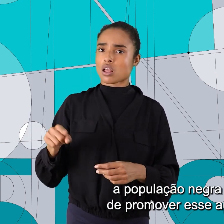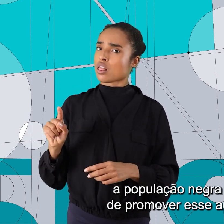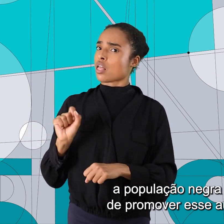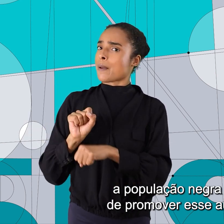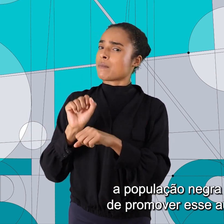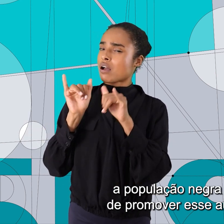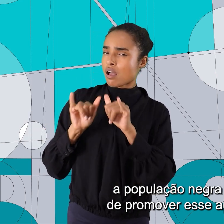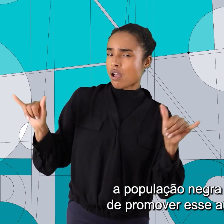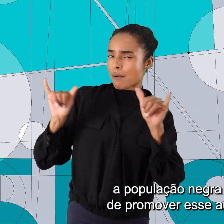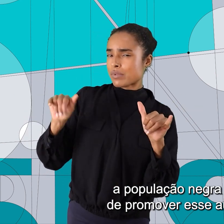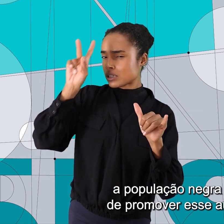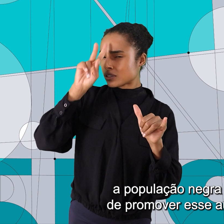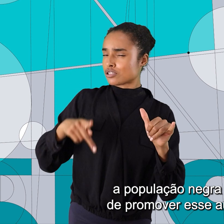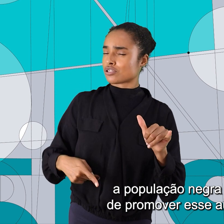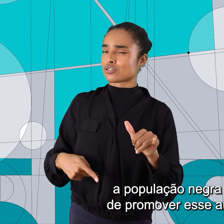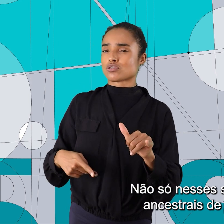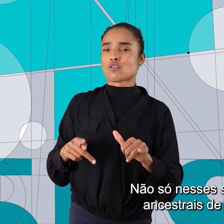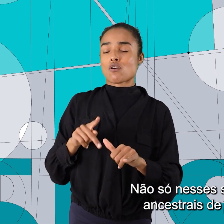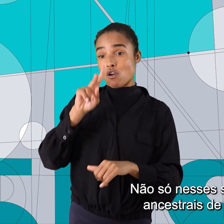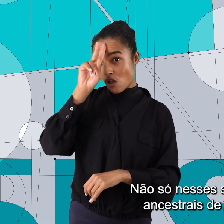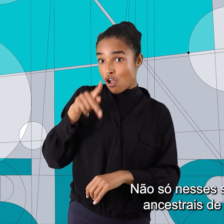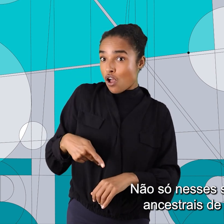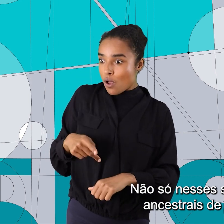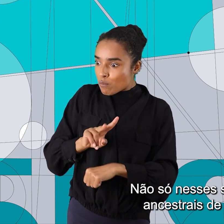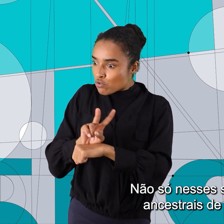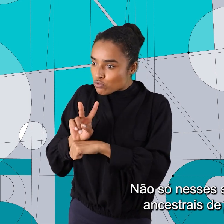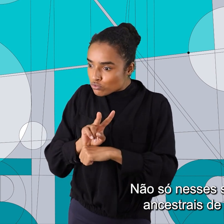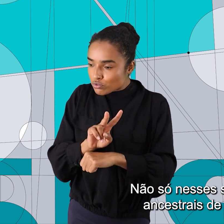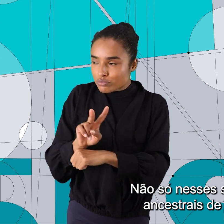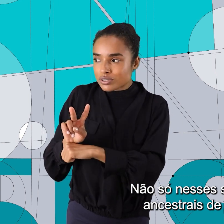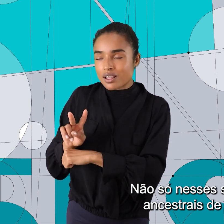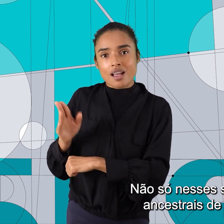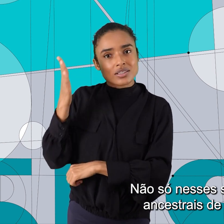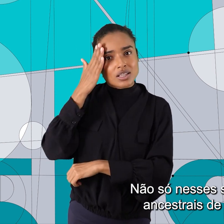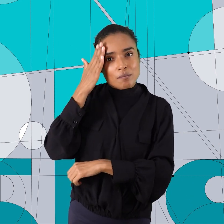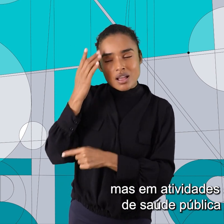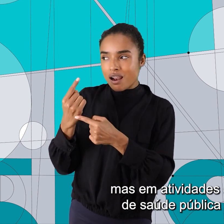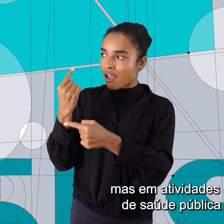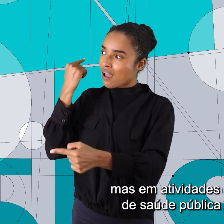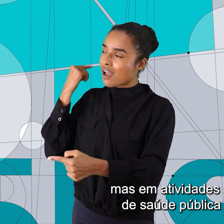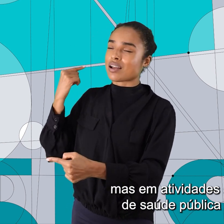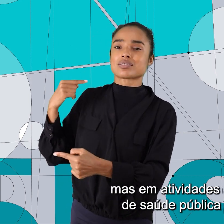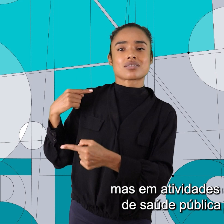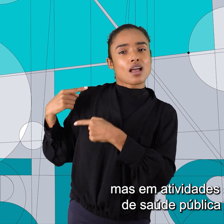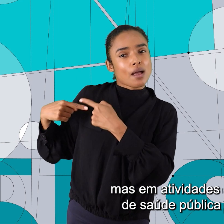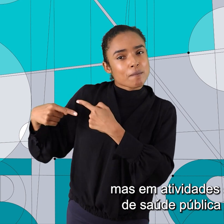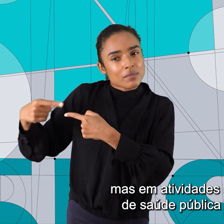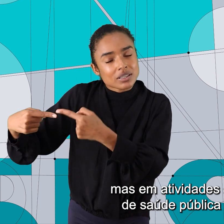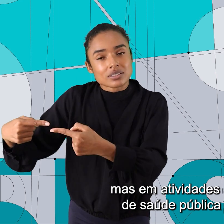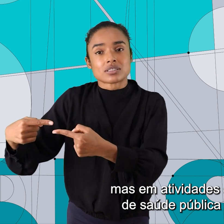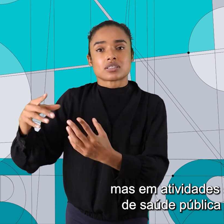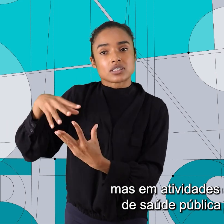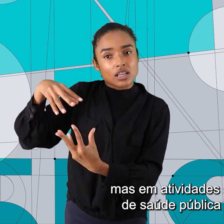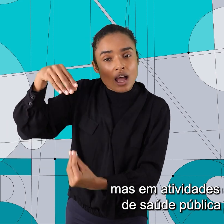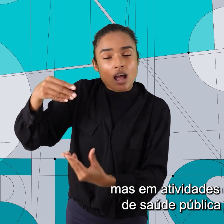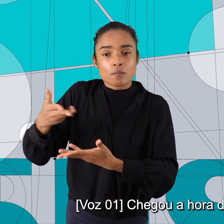promover esse autocuidado. Não só nesses saberes ancestrais de cura, mas em atividades articuladas de